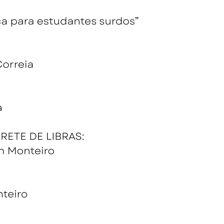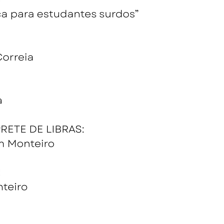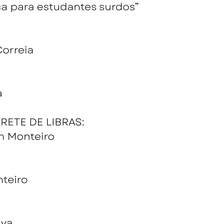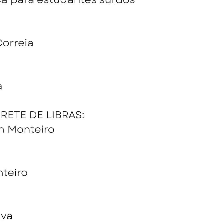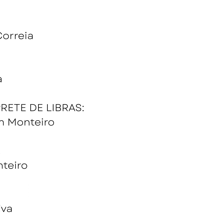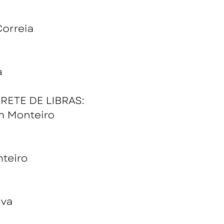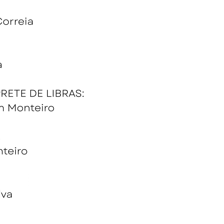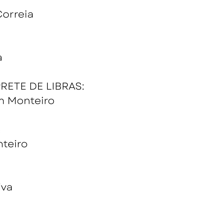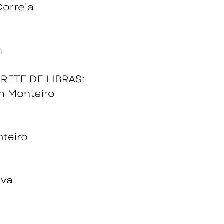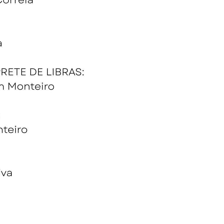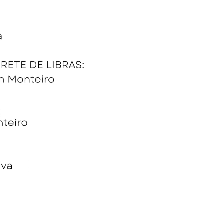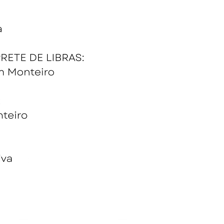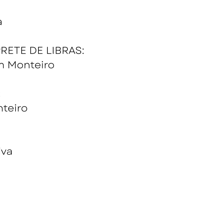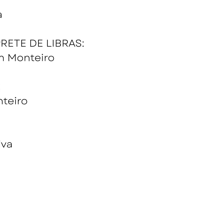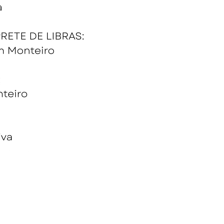Outro aí E E aí